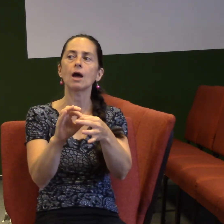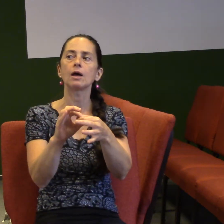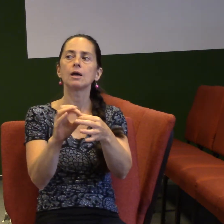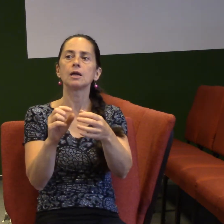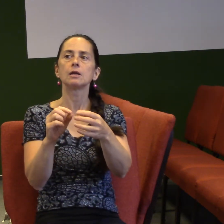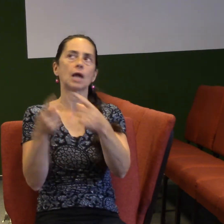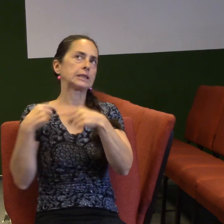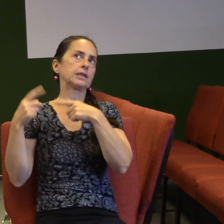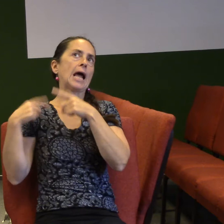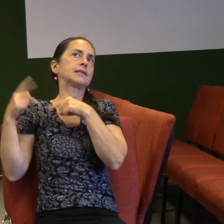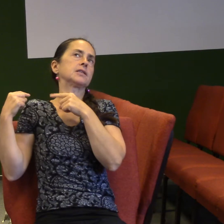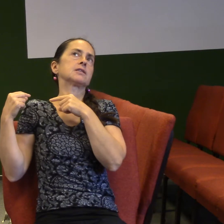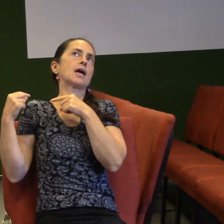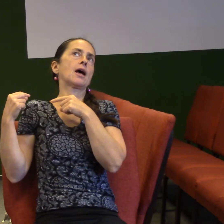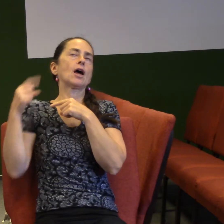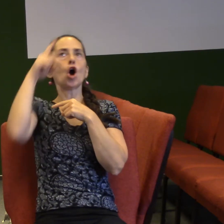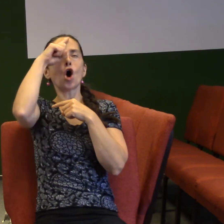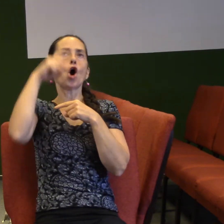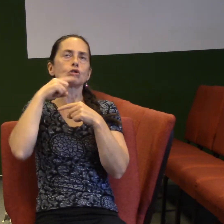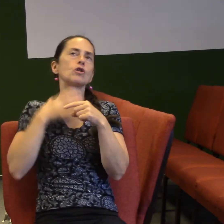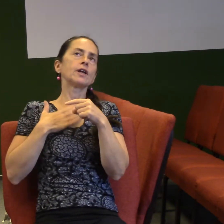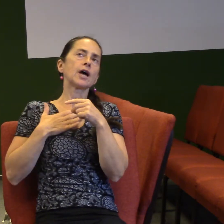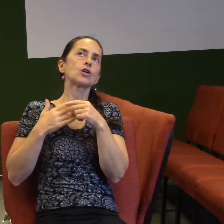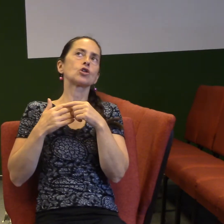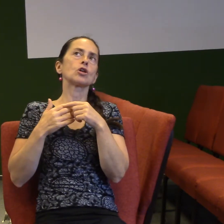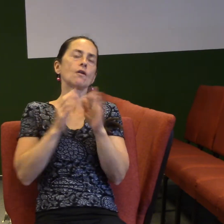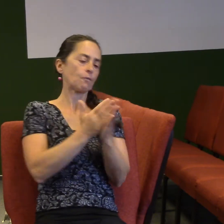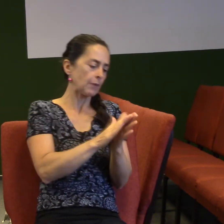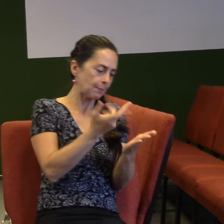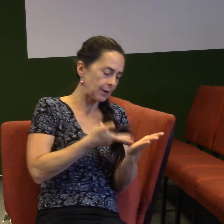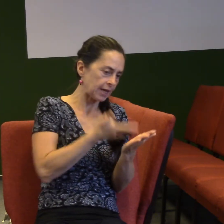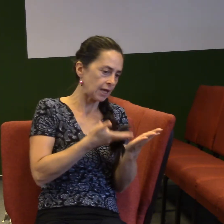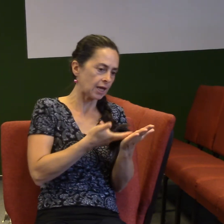že to prostě je v Biblii a že to je dostupné i pro dnešní dobu.